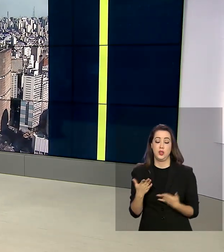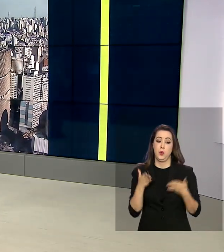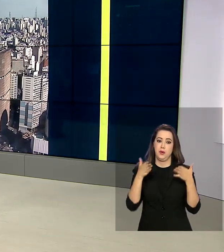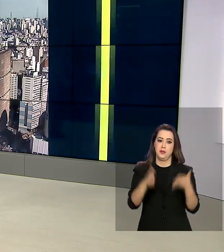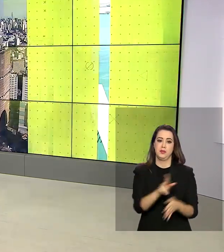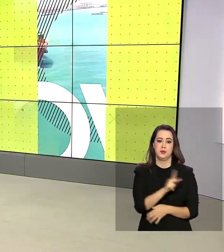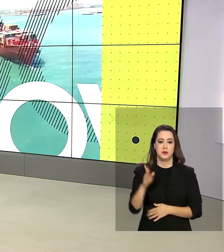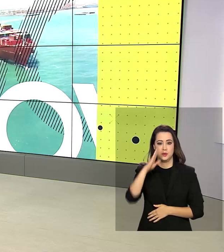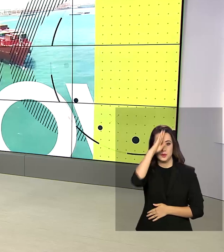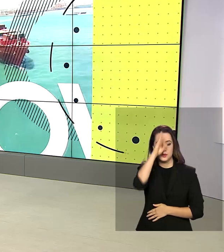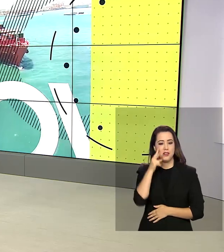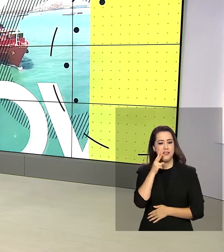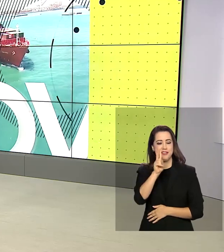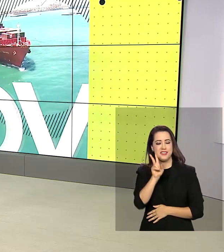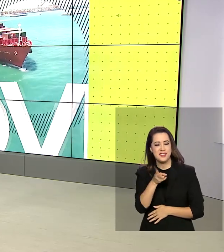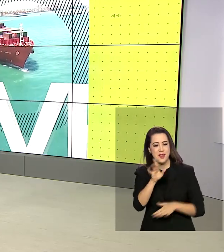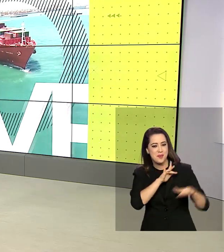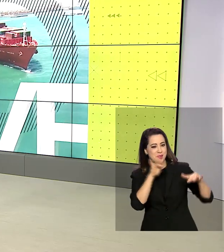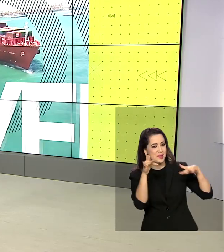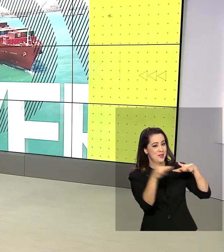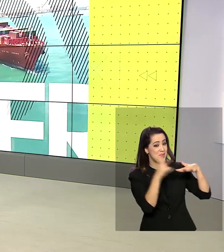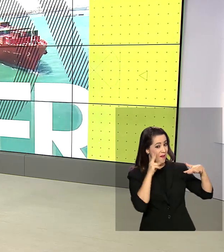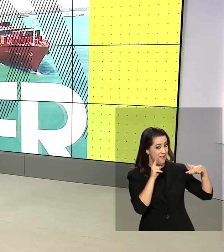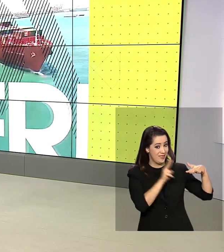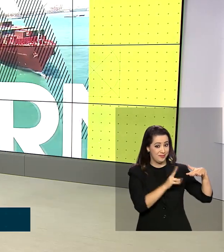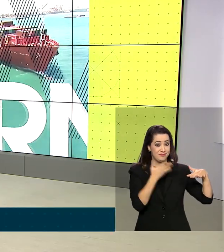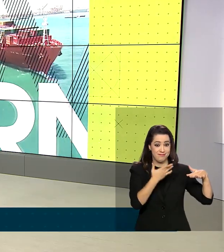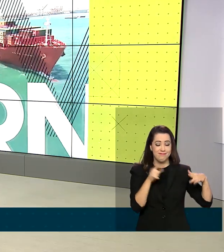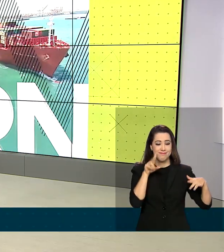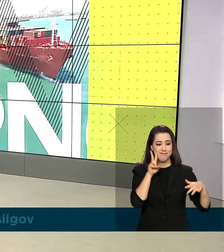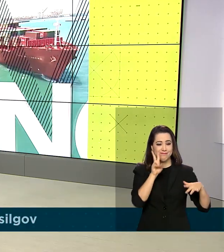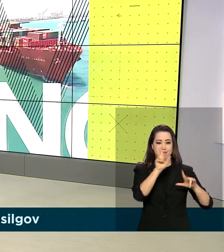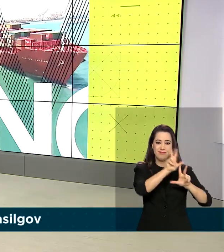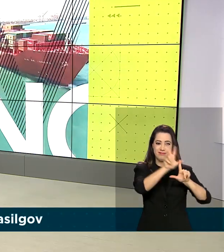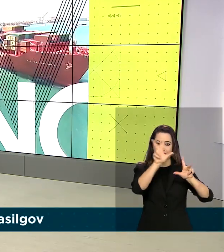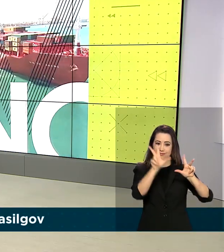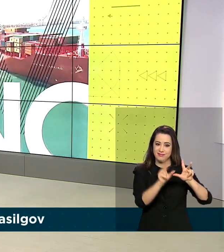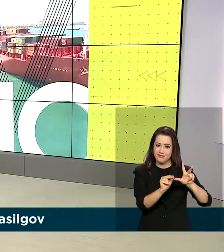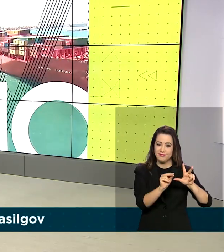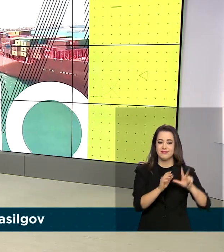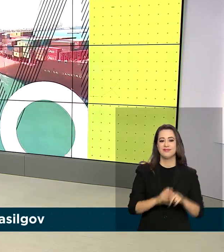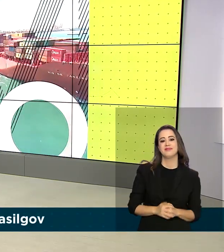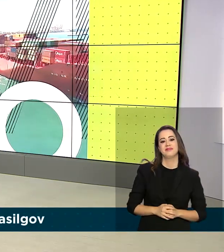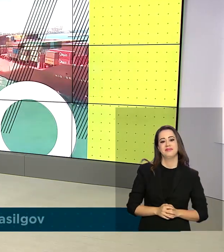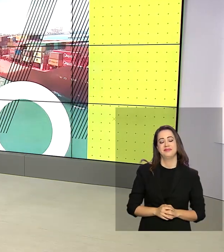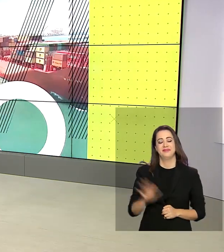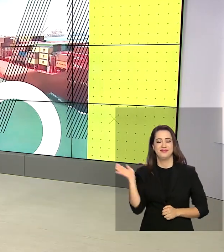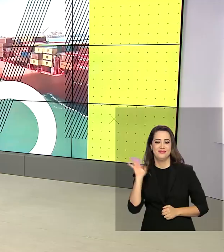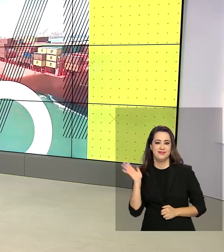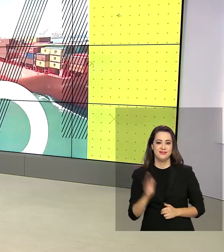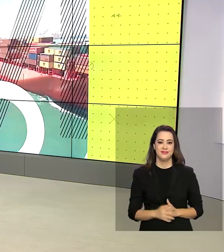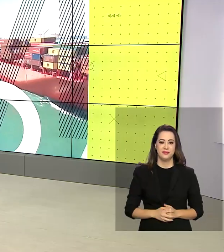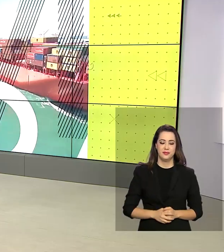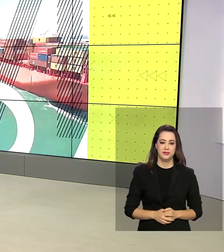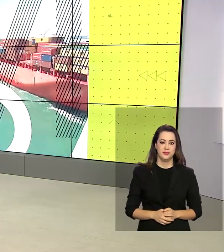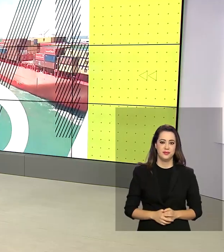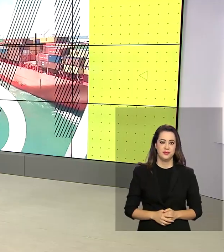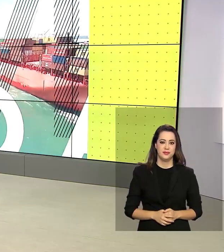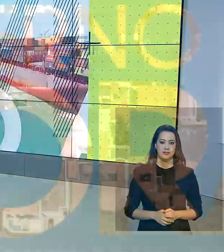Jair Bolsonaro. Siga bem informado pelas nossas redes sociais e continue acompanhando a programação da TV Brasil. Até a próxima!